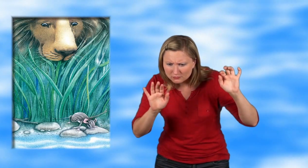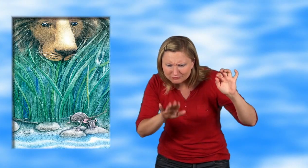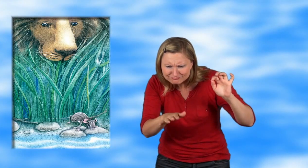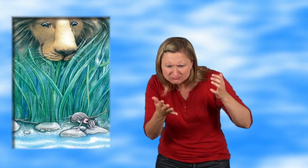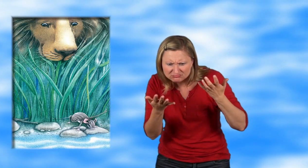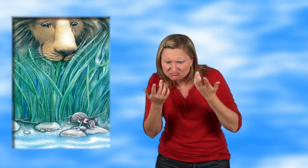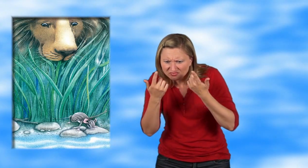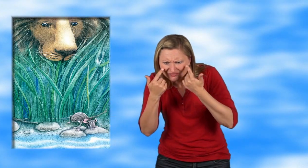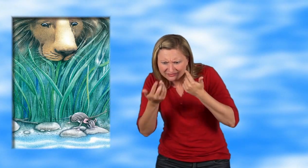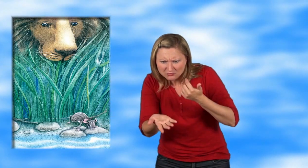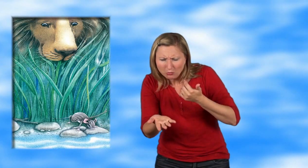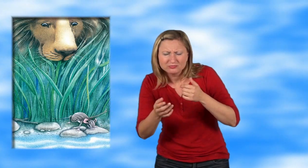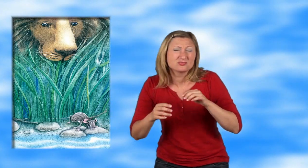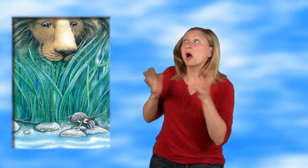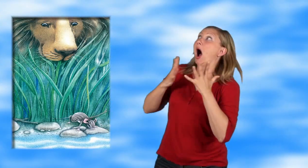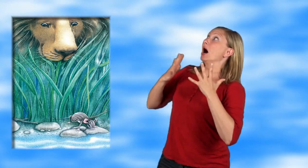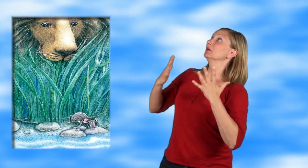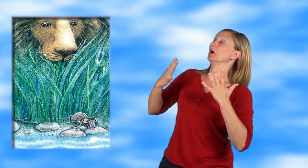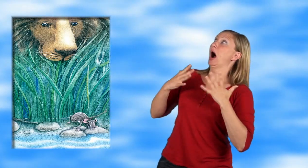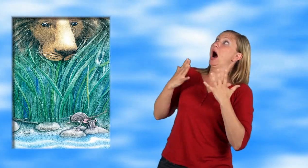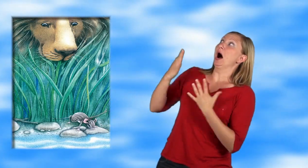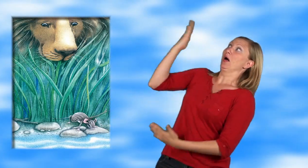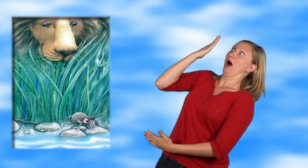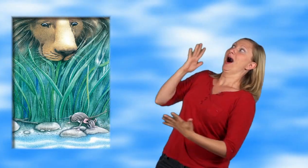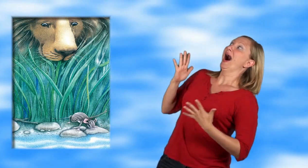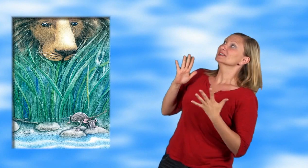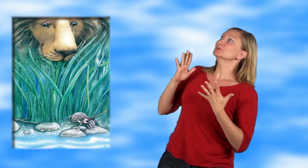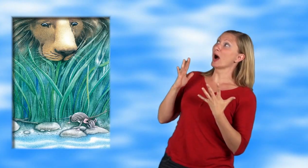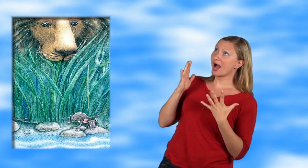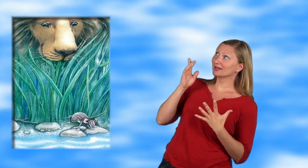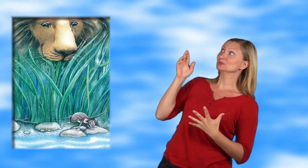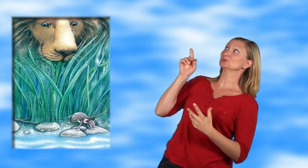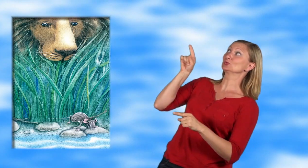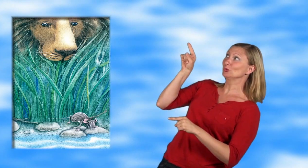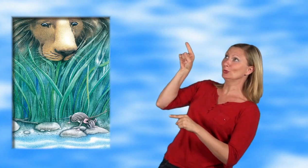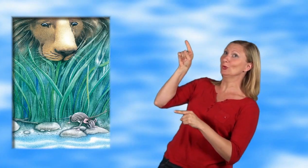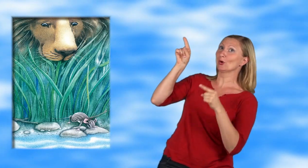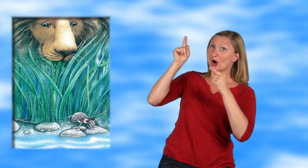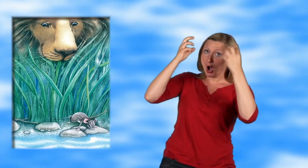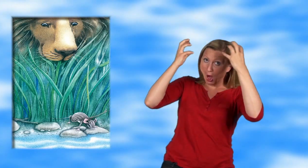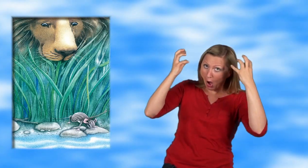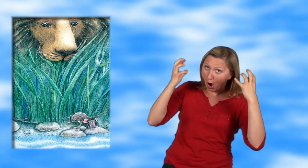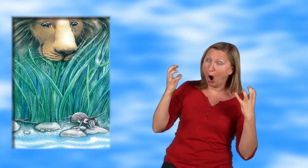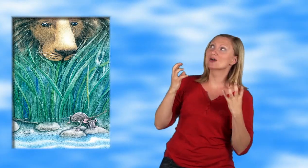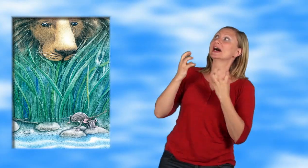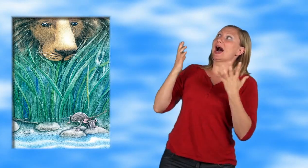Was gibt es da zu weinen, brummte Leo, als er näher kam. Die Maus begann nun auch noch zu zittern und stotterte, ach